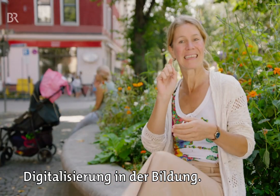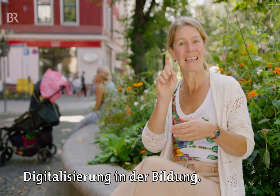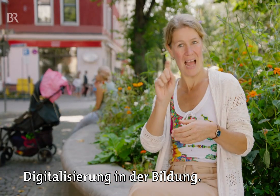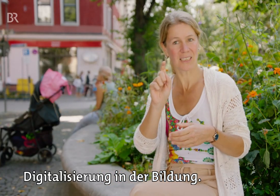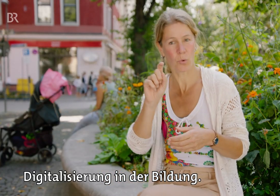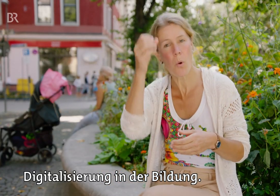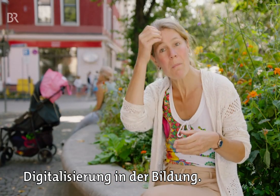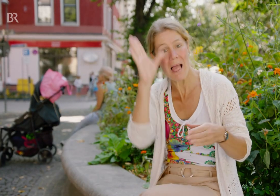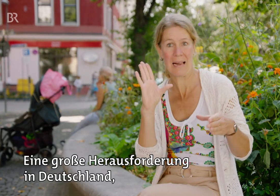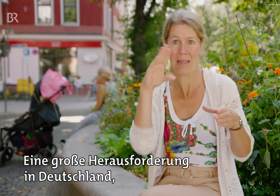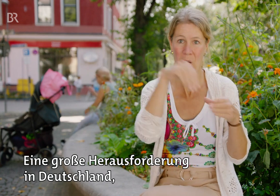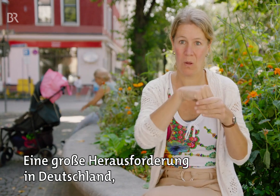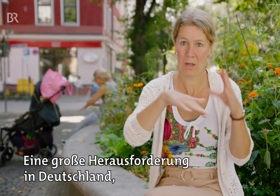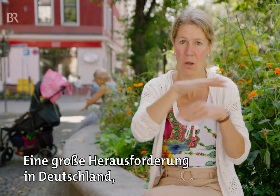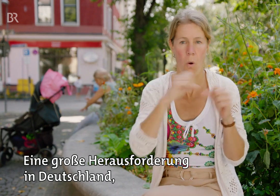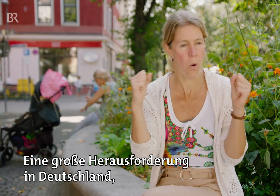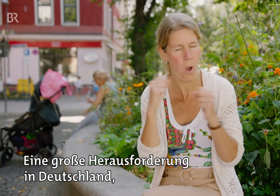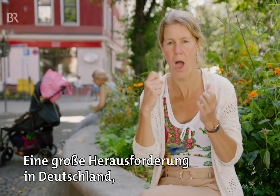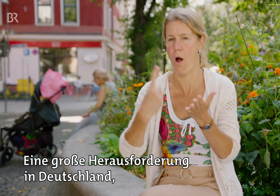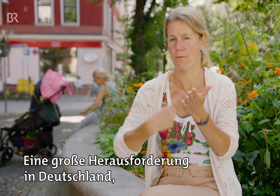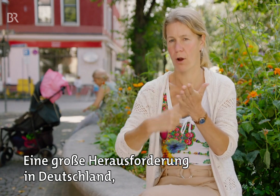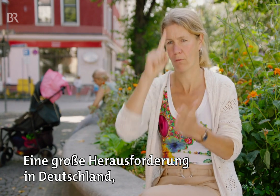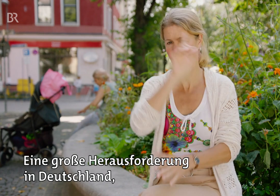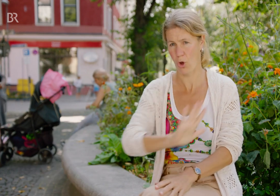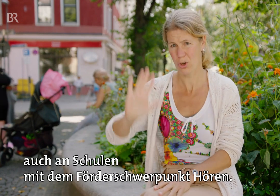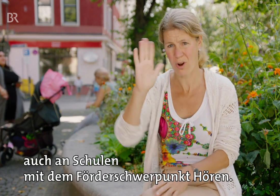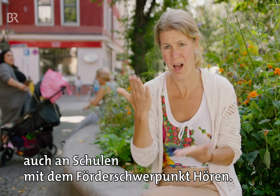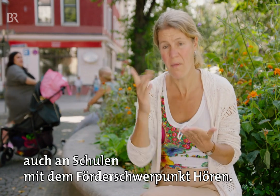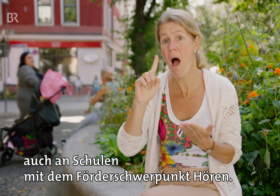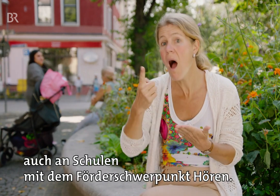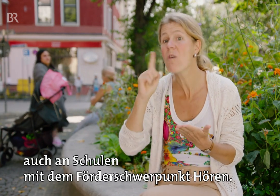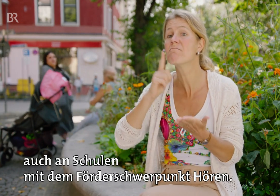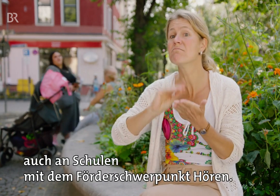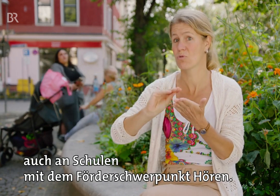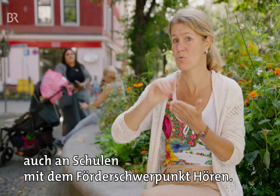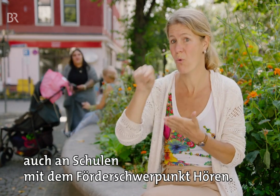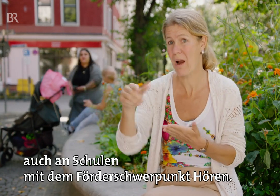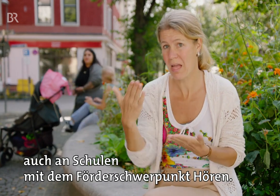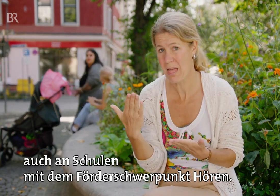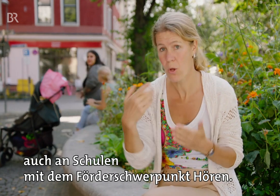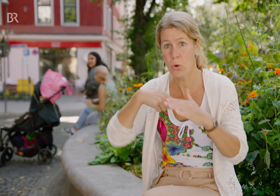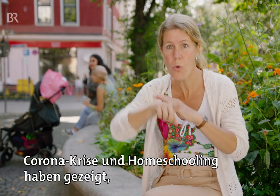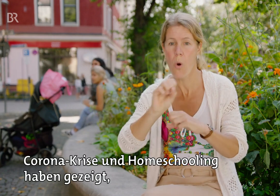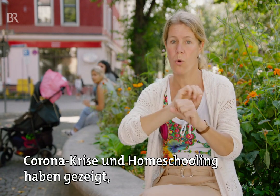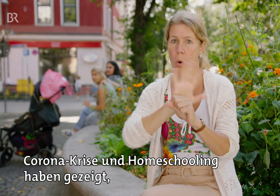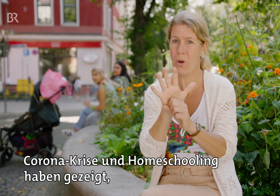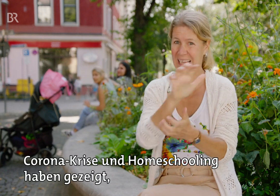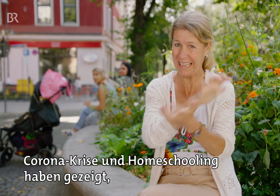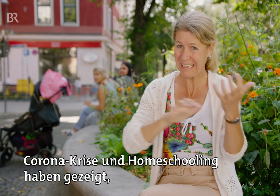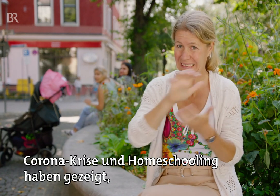Digitalisierung in der Bildung, eine große Herausforderung in Deutschland, auch an Schulen mit dem Förderschwerpunkt hören. Corona-Krise und